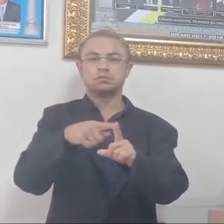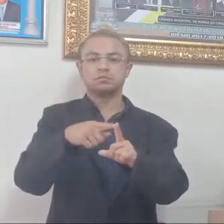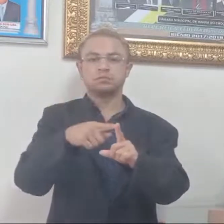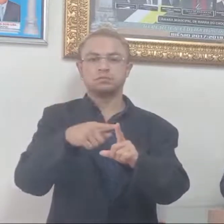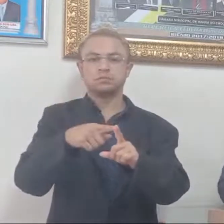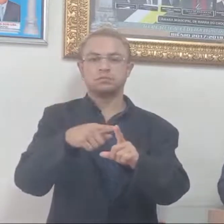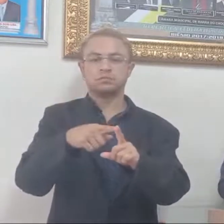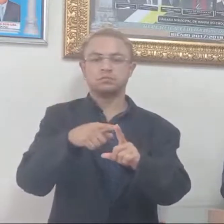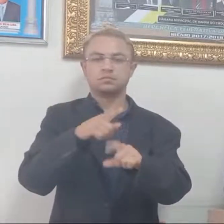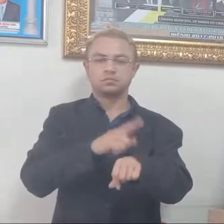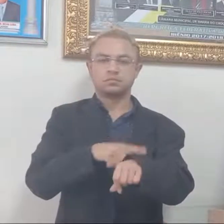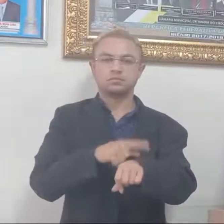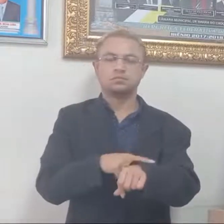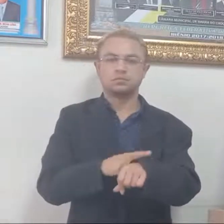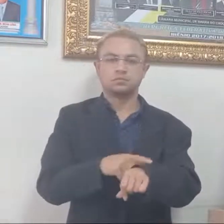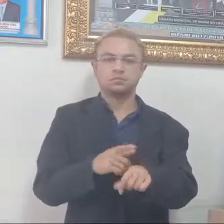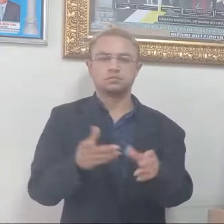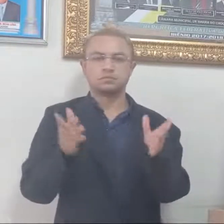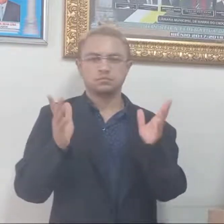E, é claro,